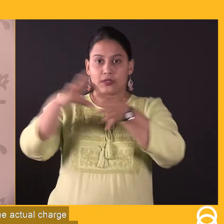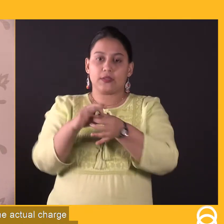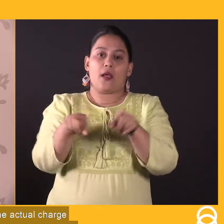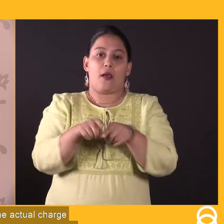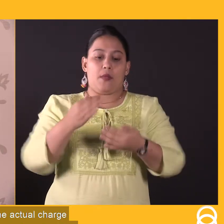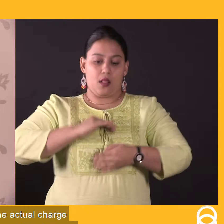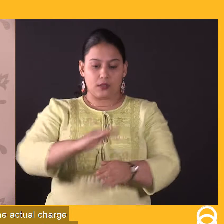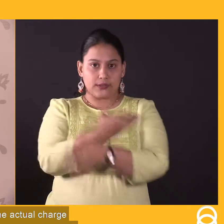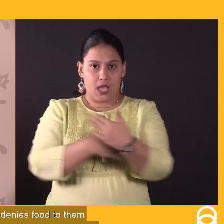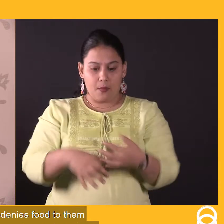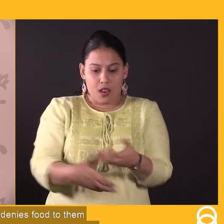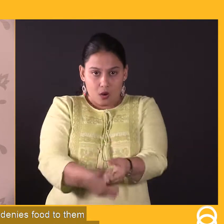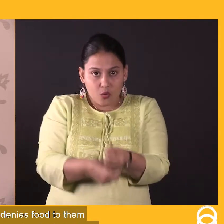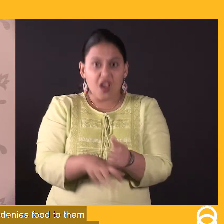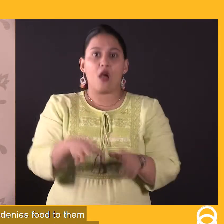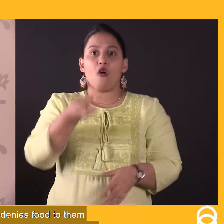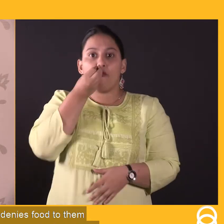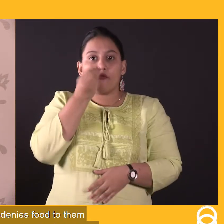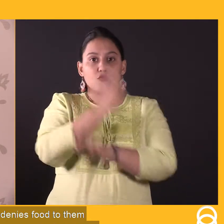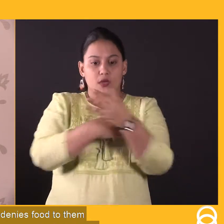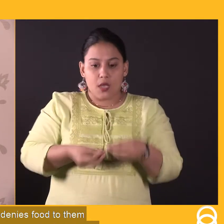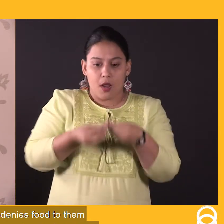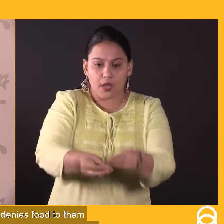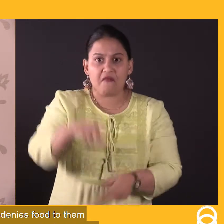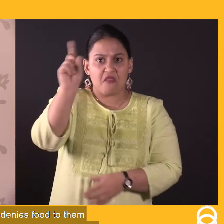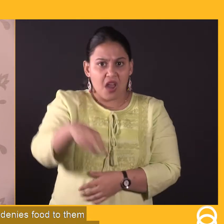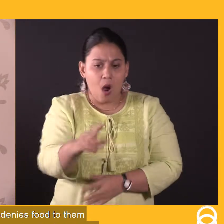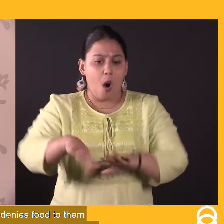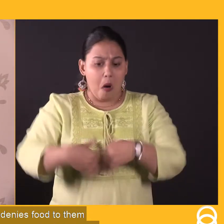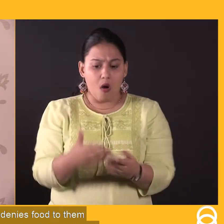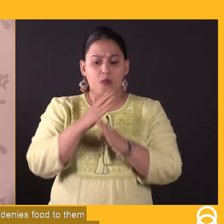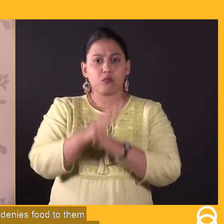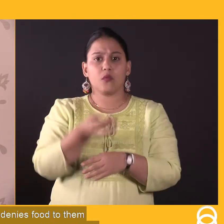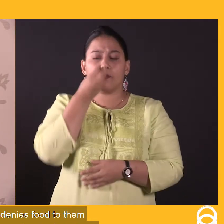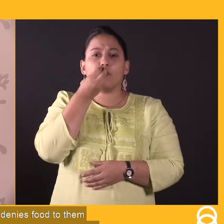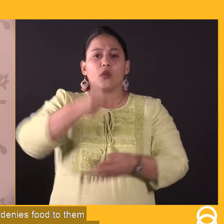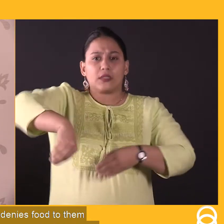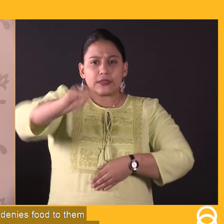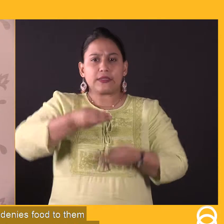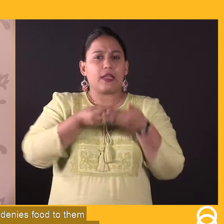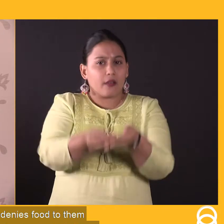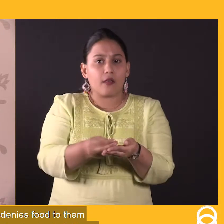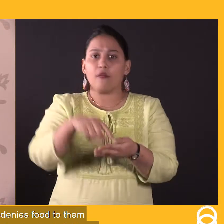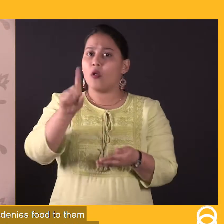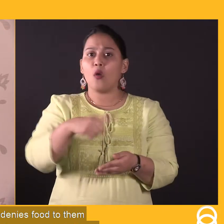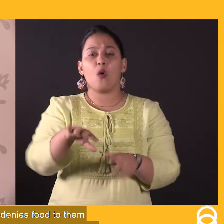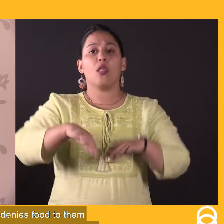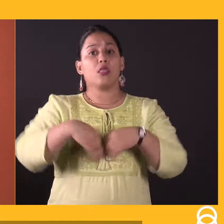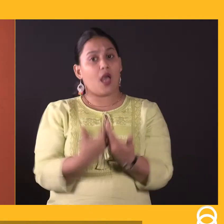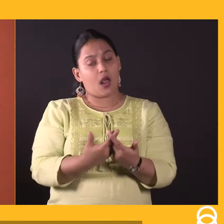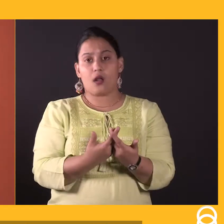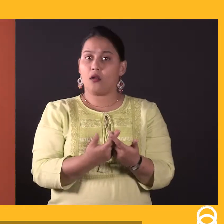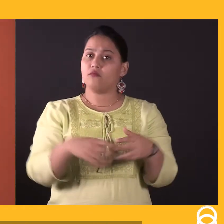कंट्रोल हो और वह इसे भोजन देने से इनकार करता है या अगर वो तरल प्रदार्द काता हो तरल प्रदार्द खाने से इनकार करता है